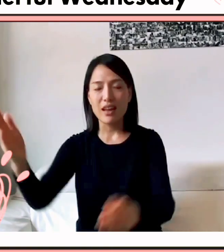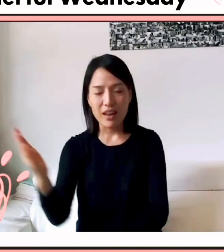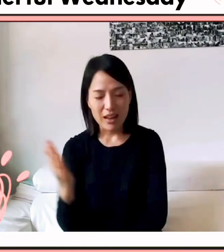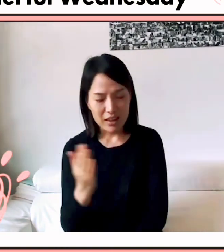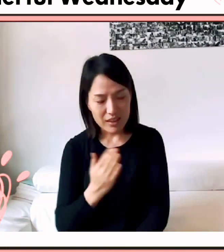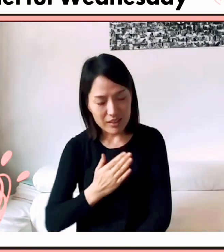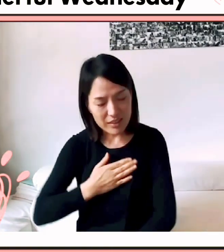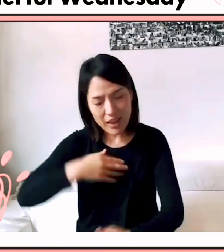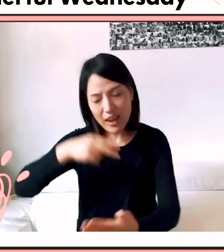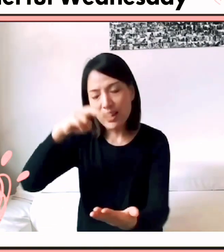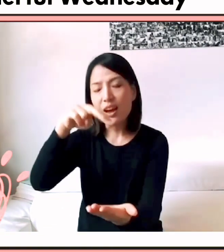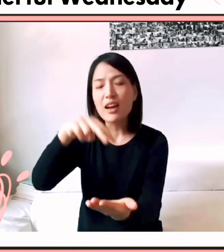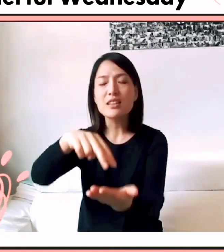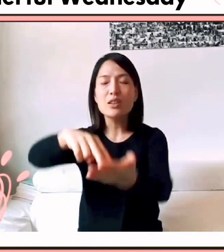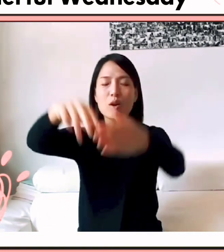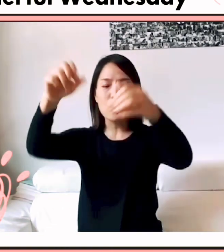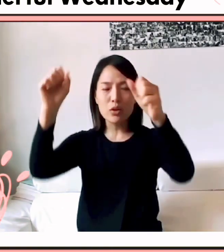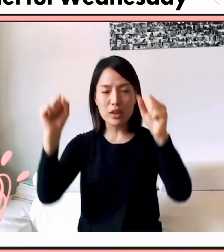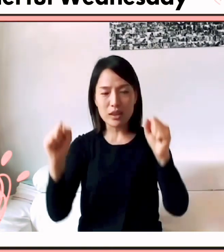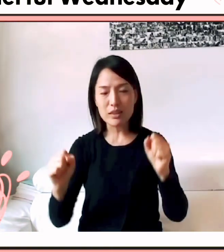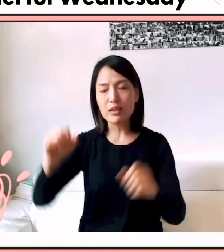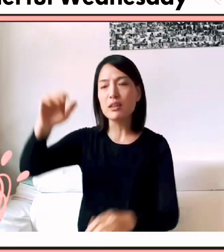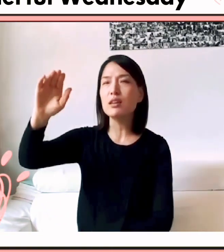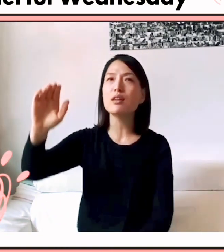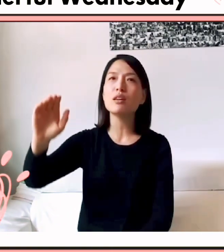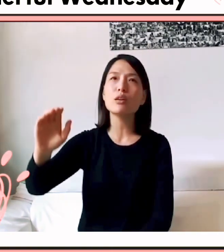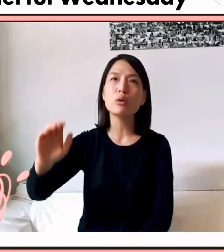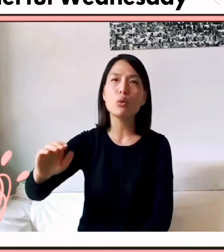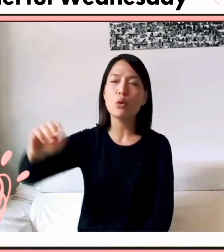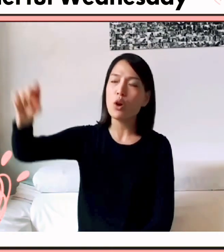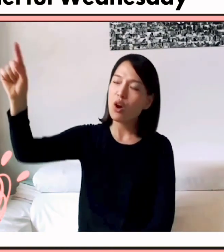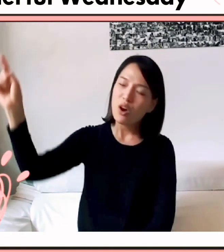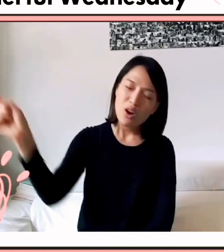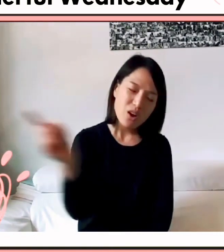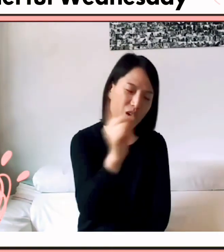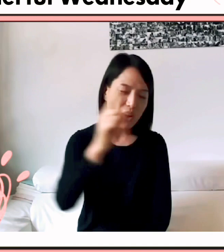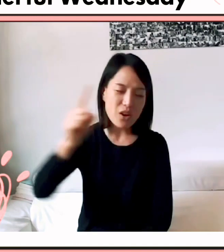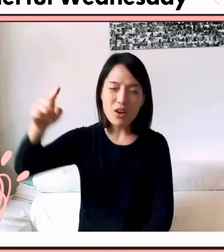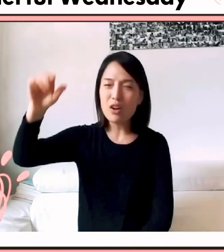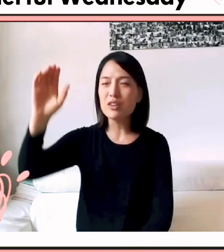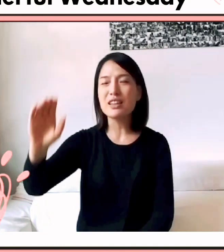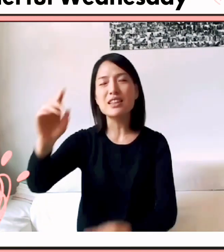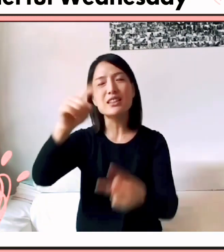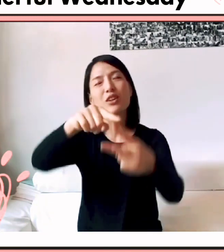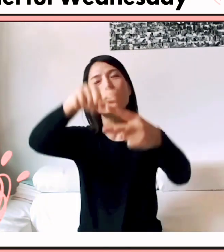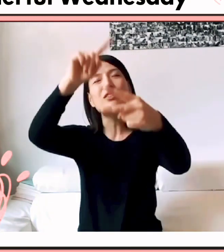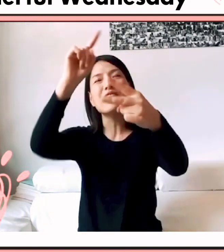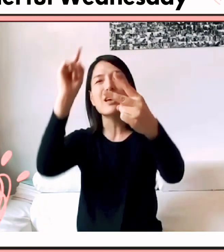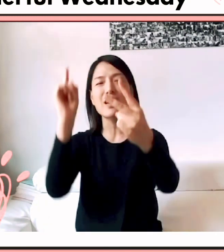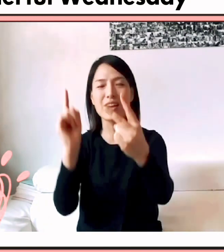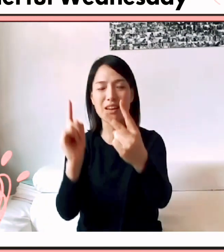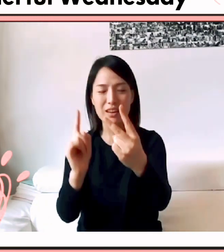내가 서 있는 곳 어디서나